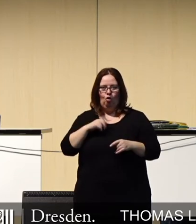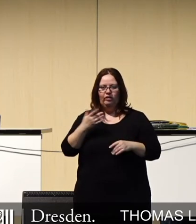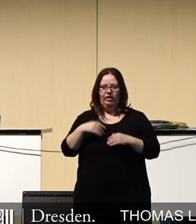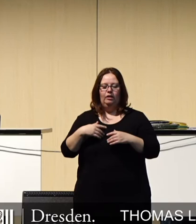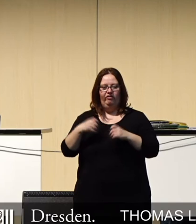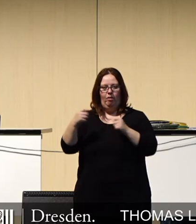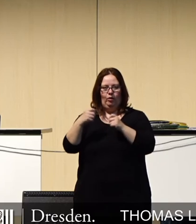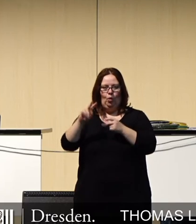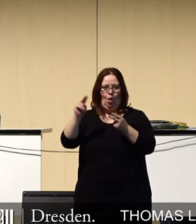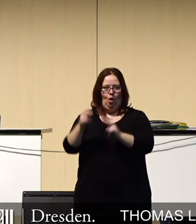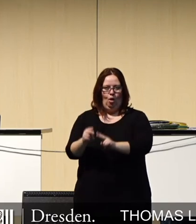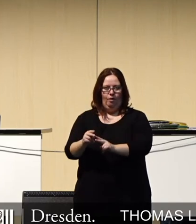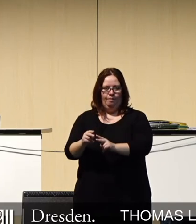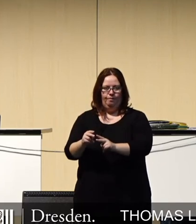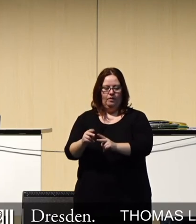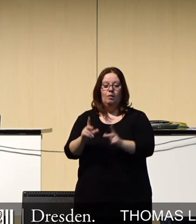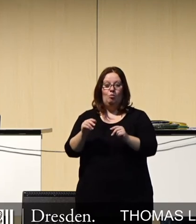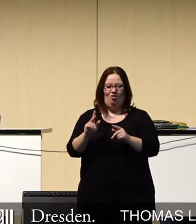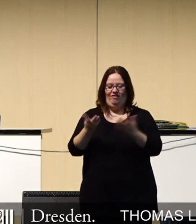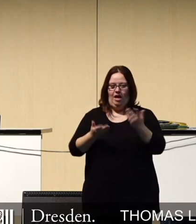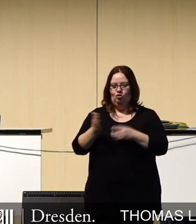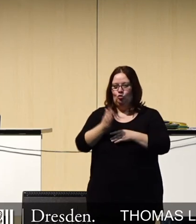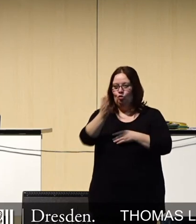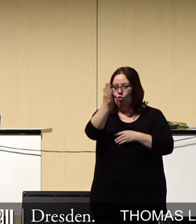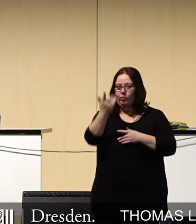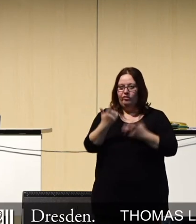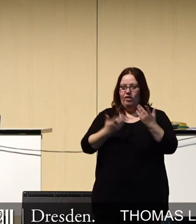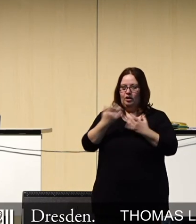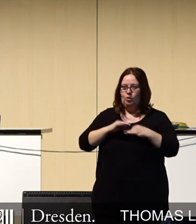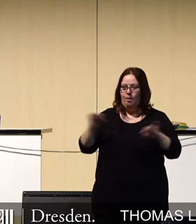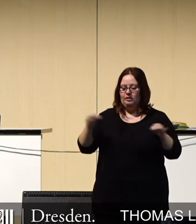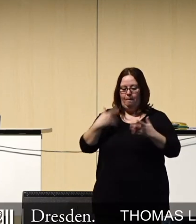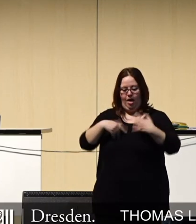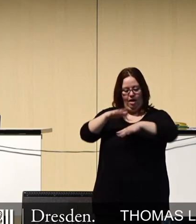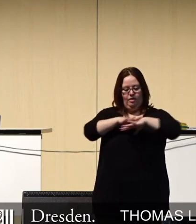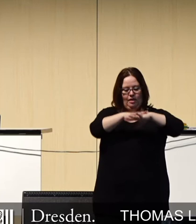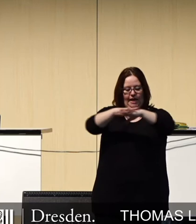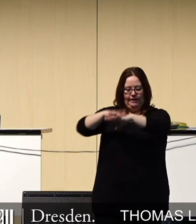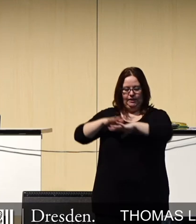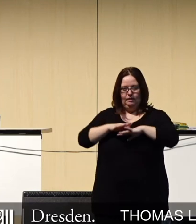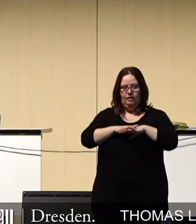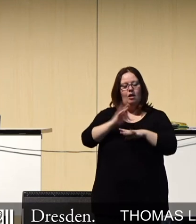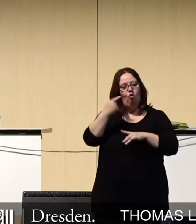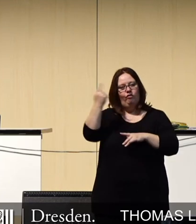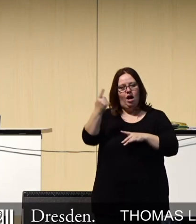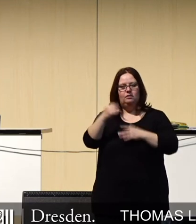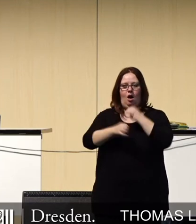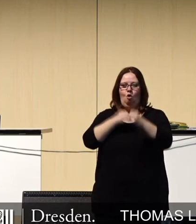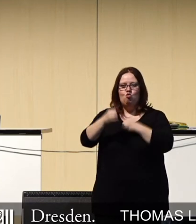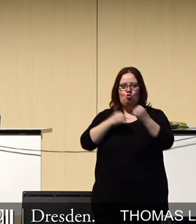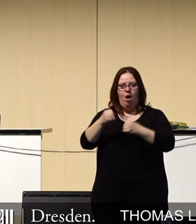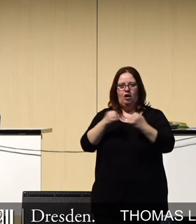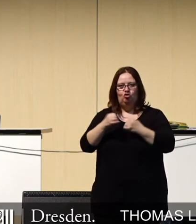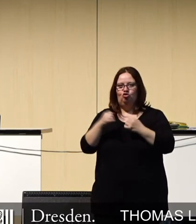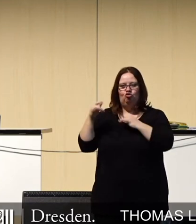einer Mobilfunkverbindung. Sollten wir also in Zukunft ein wesentlich engmaschigeres Mobilfunknetz bekommen, können wir davon ausgehen, dass die Menge